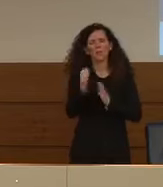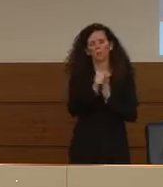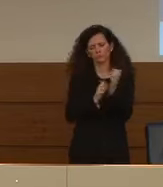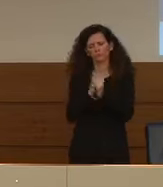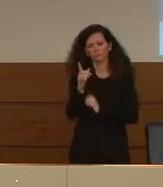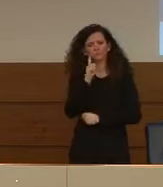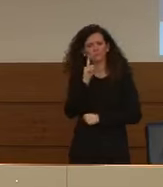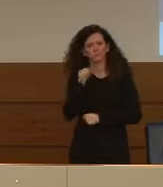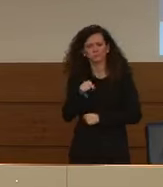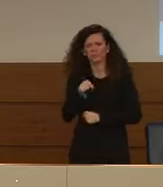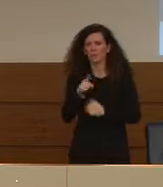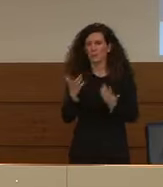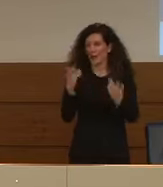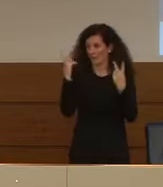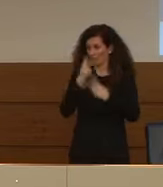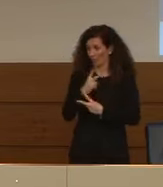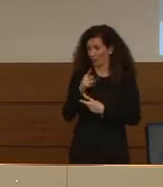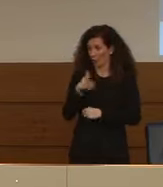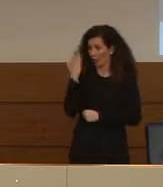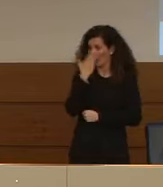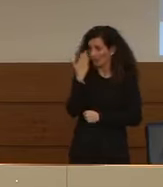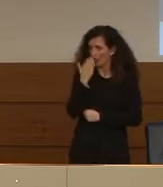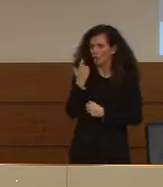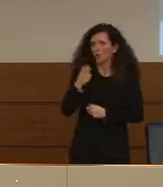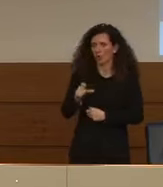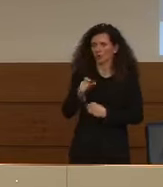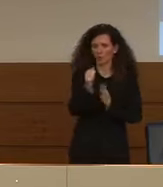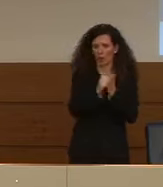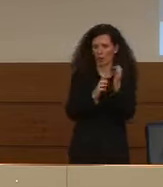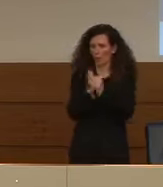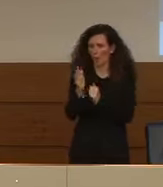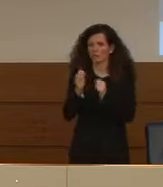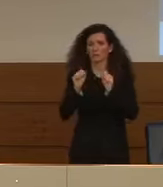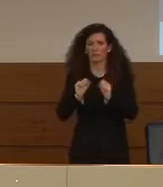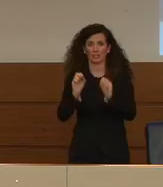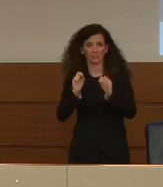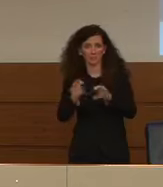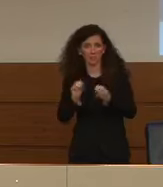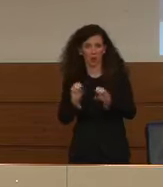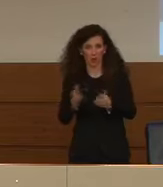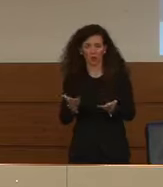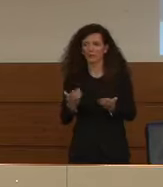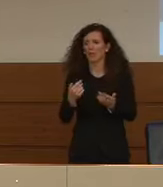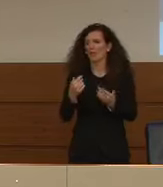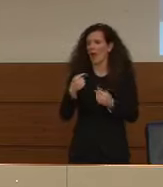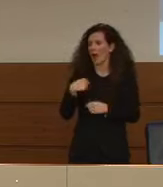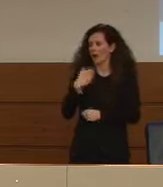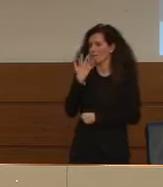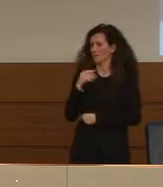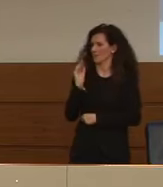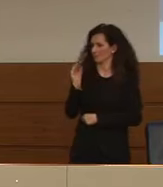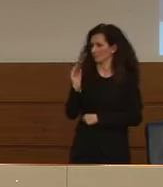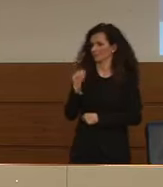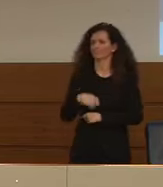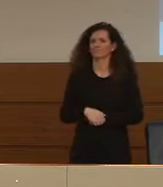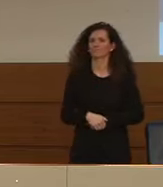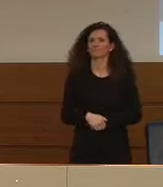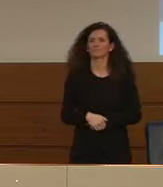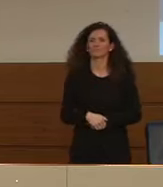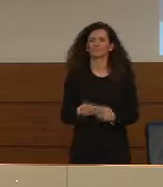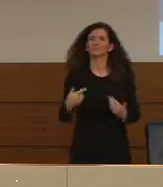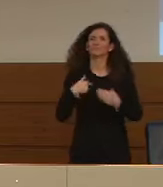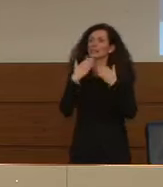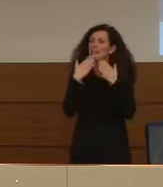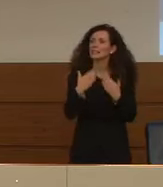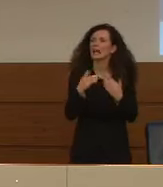un errore, nel senso che si fanno di usare guanti sporchi di fatto, pur essendo di basta. Ecco, chiedevo questa cosa. La